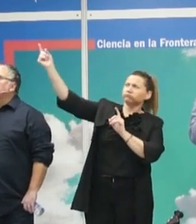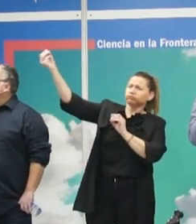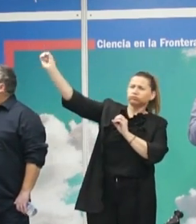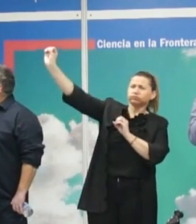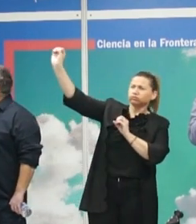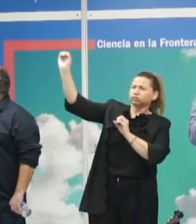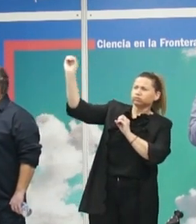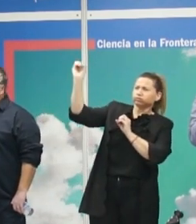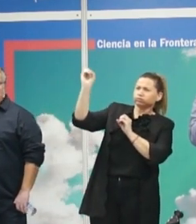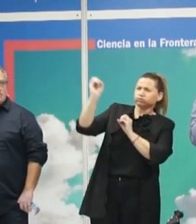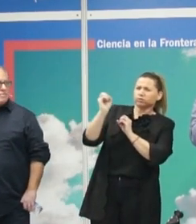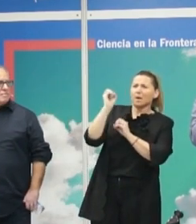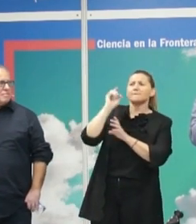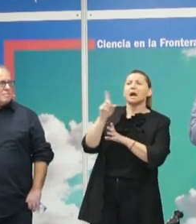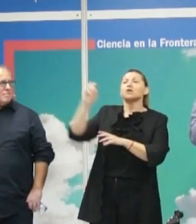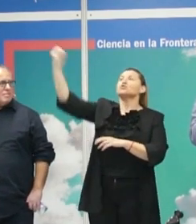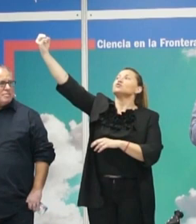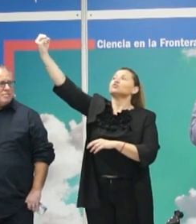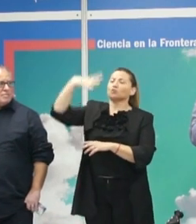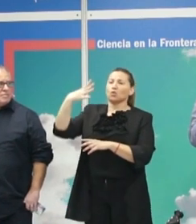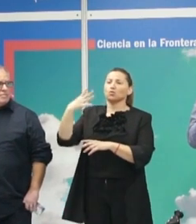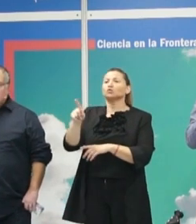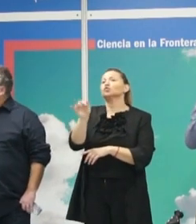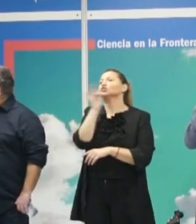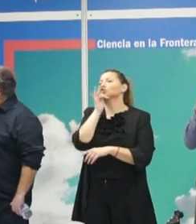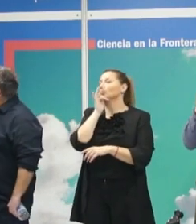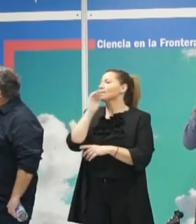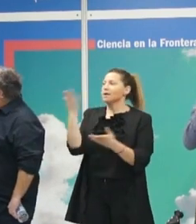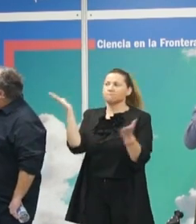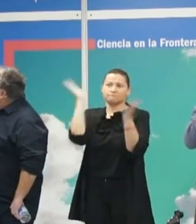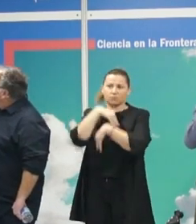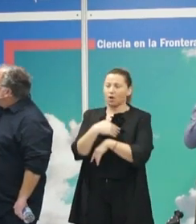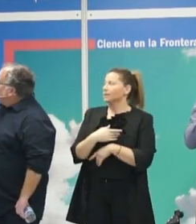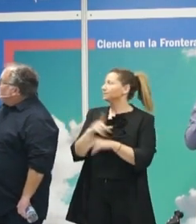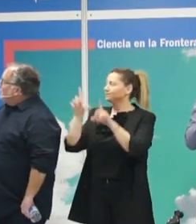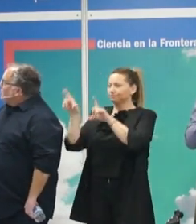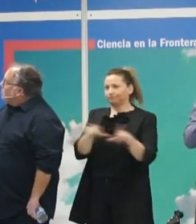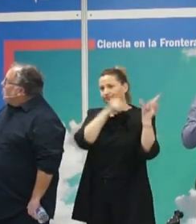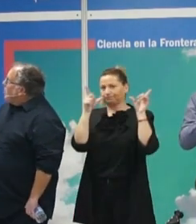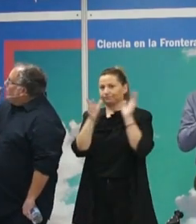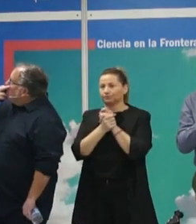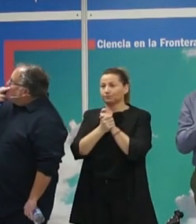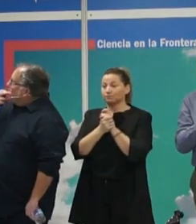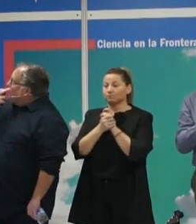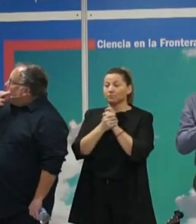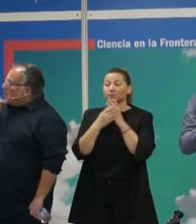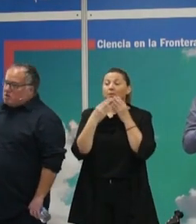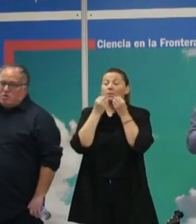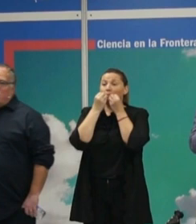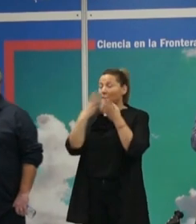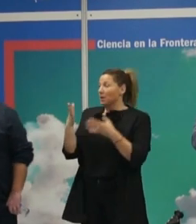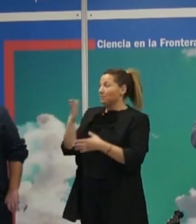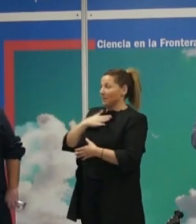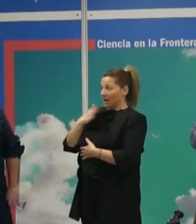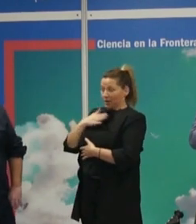fijaos que su luz todavía tarda más de 2 millones de años en llegar hasta nosotros. ¿Cómo puedes pasar? Bueno, y para